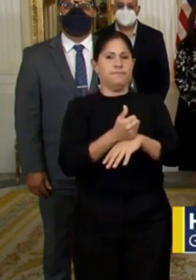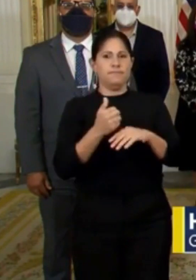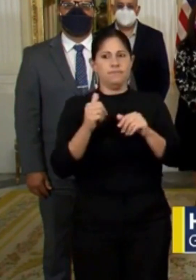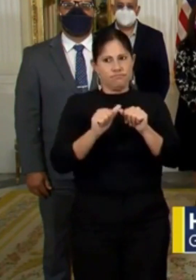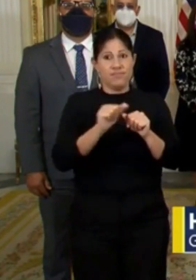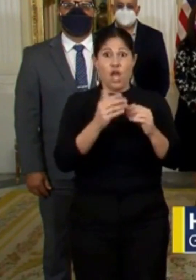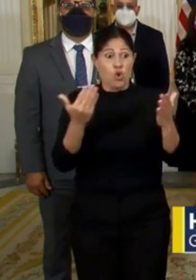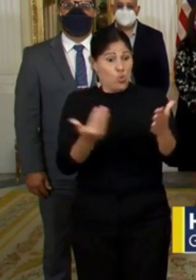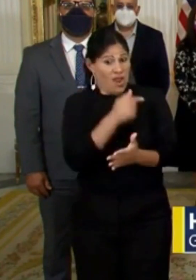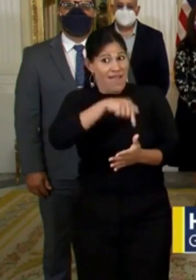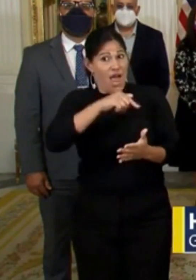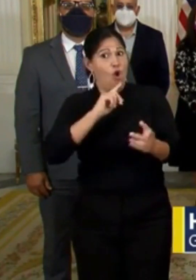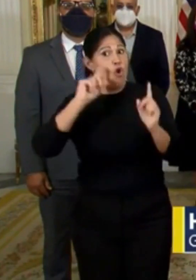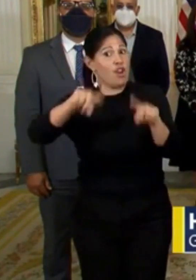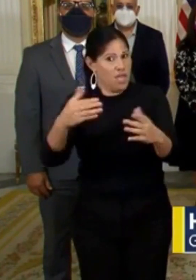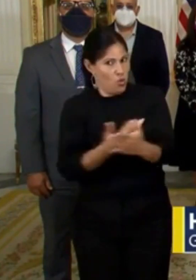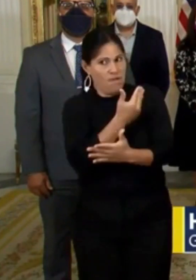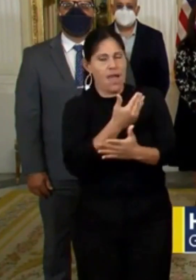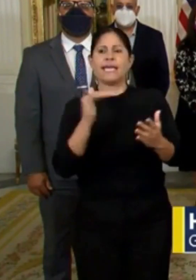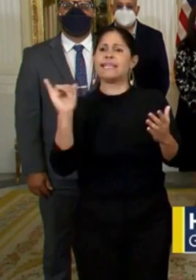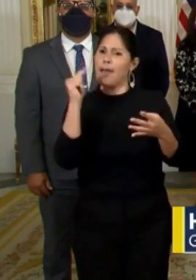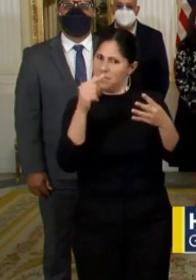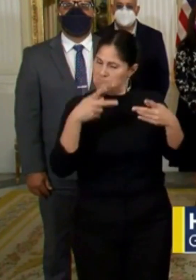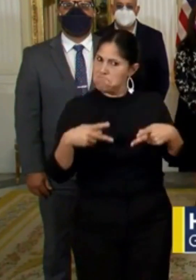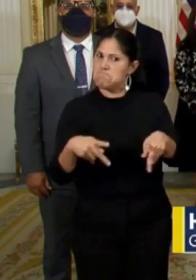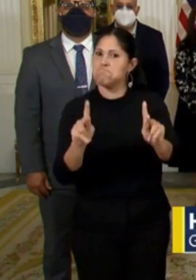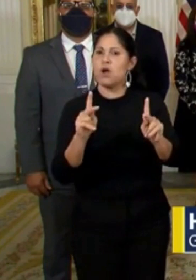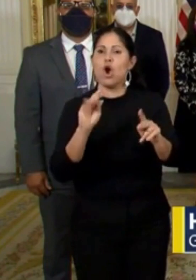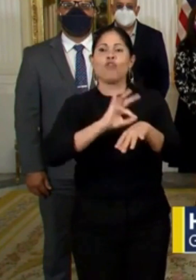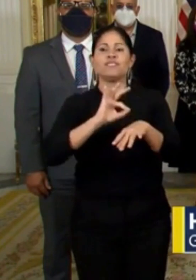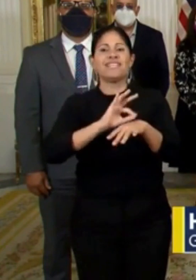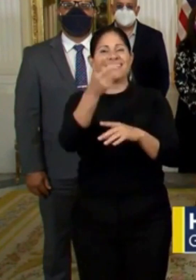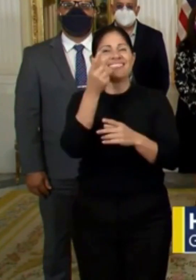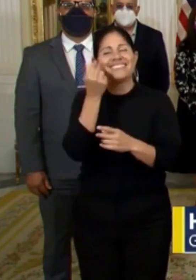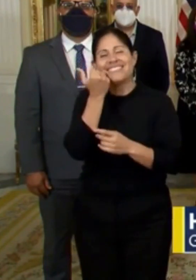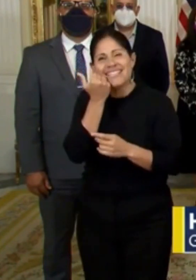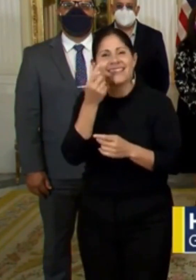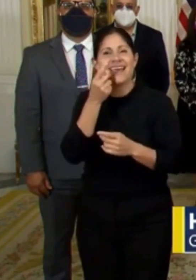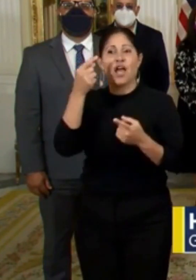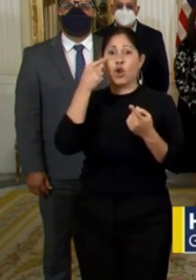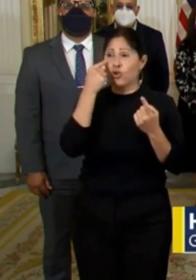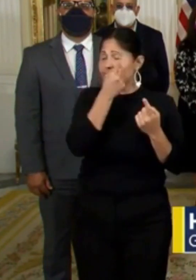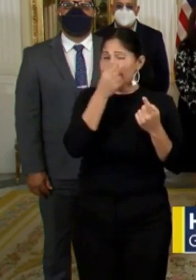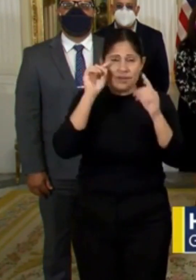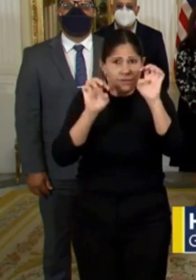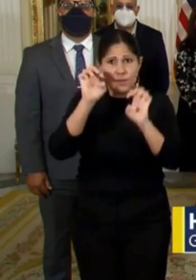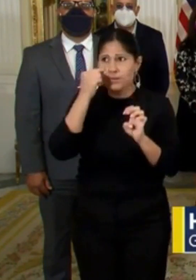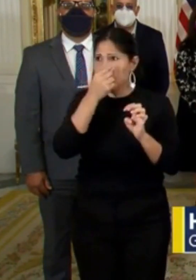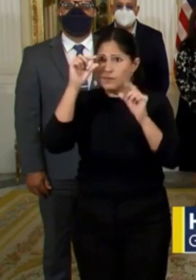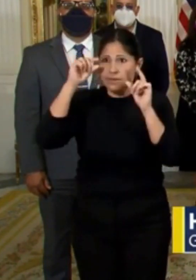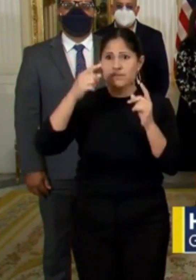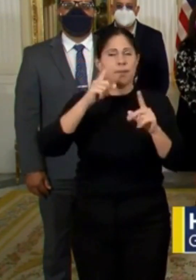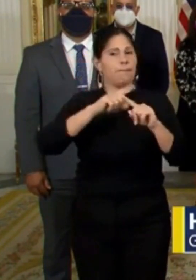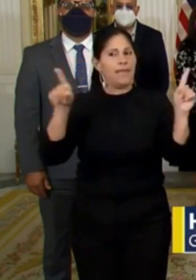condiciones mencionadas, se autorizará la operación de oficinas dentales y de optómetras que no conlleve la apertura de